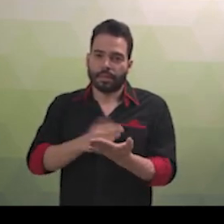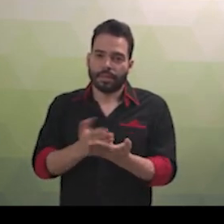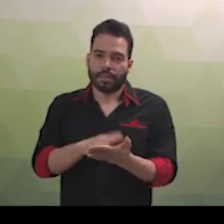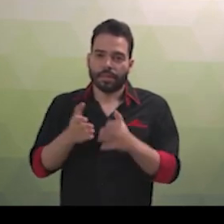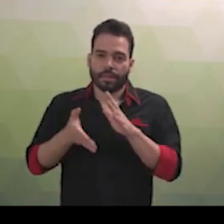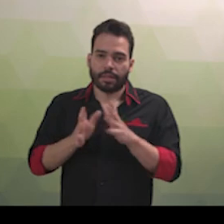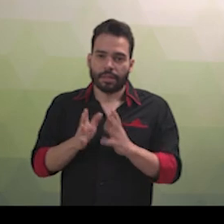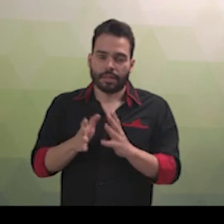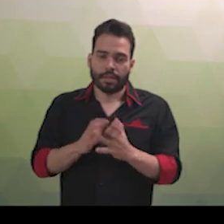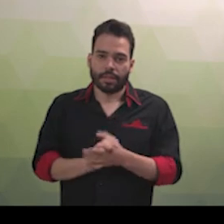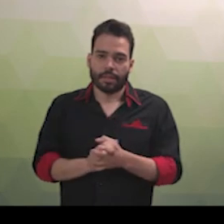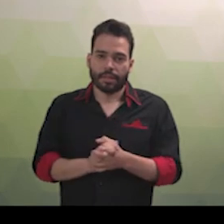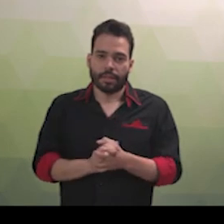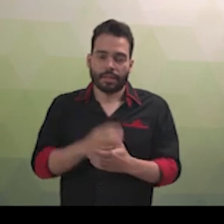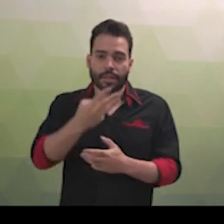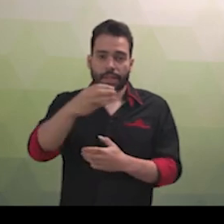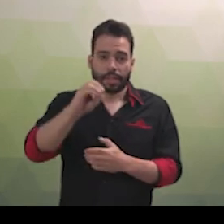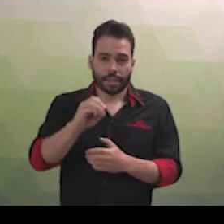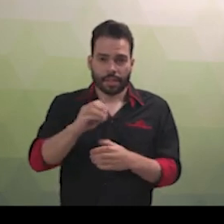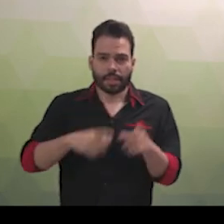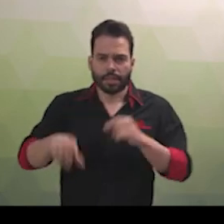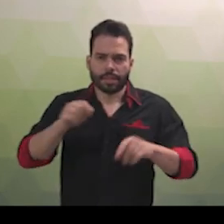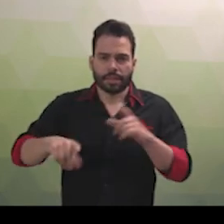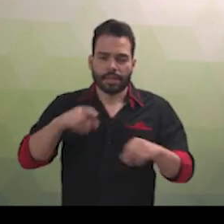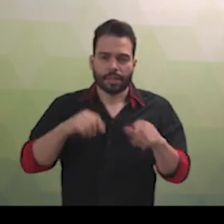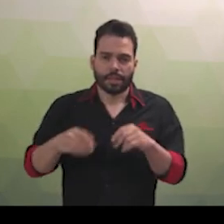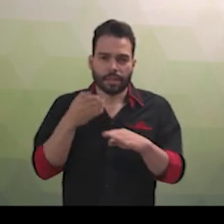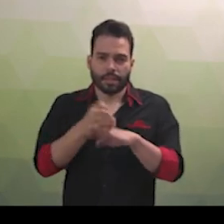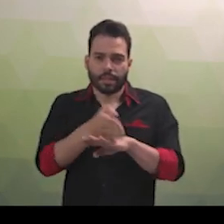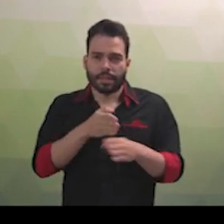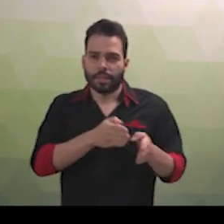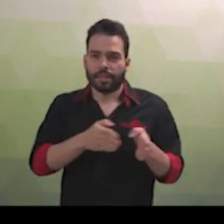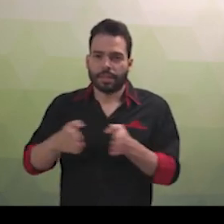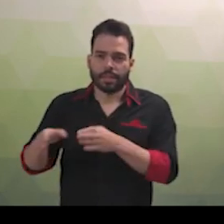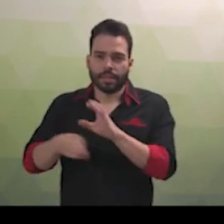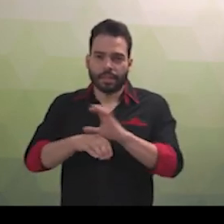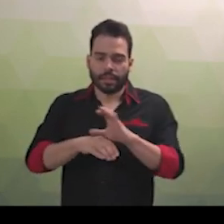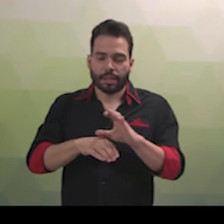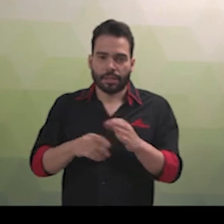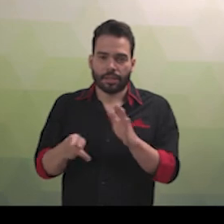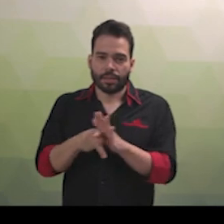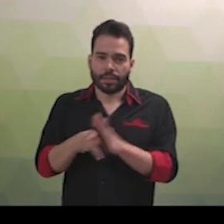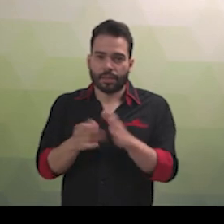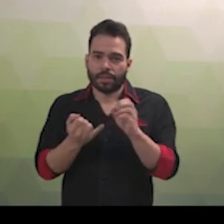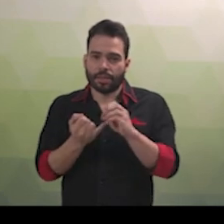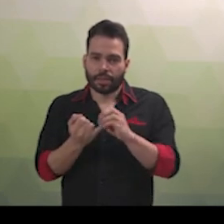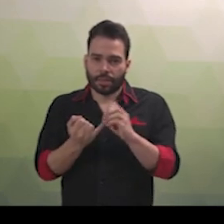ingresso e permanência nos cursos oferecidos pelas instituições de ensino superior e de educação profissional e tecnológica,